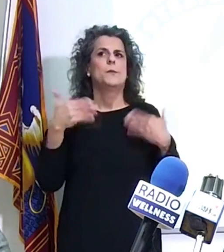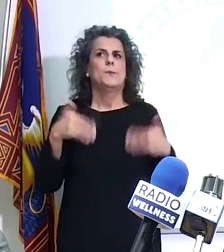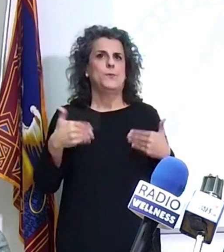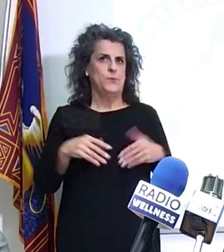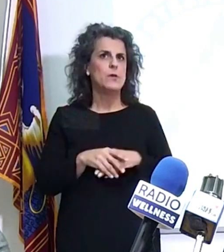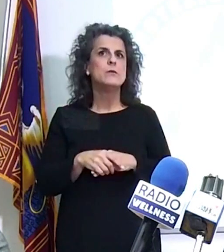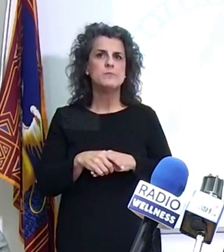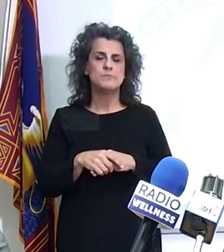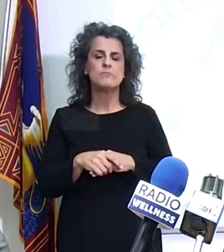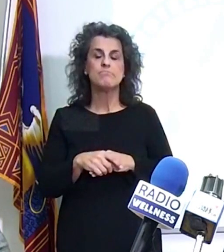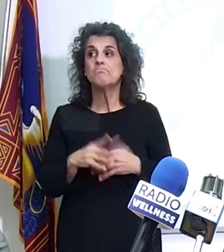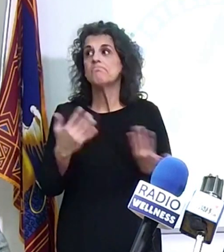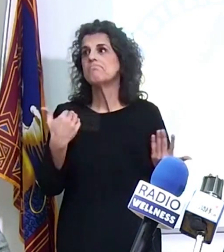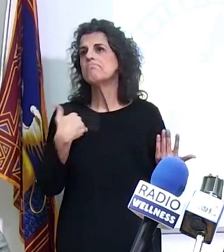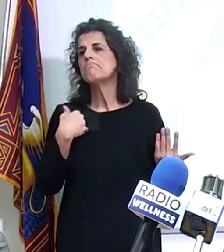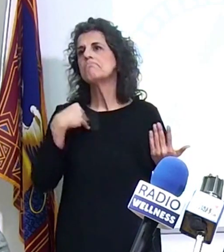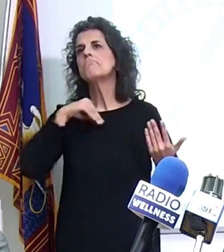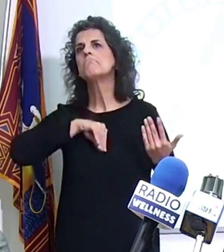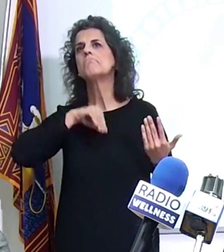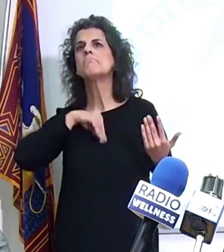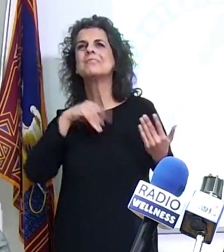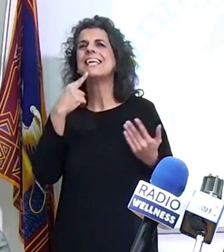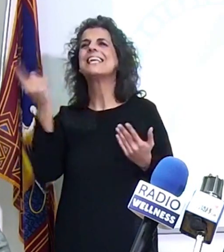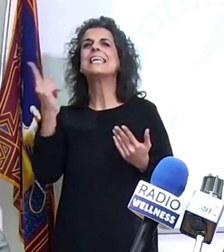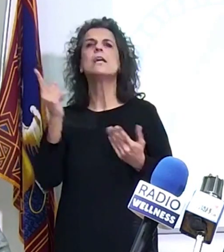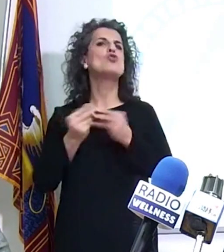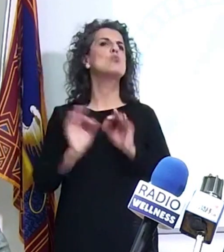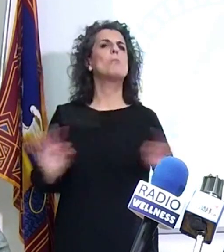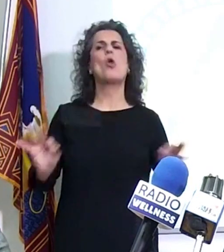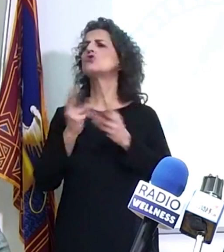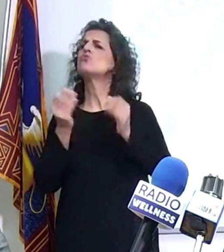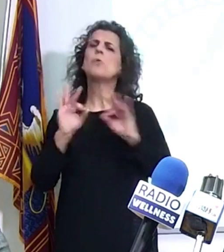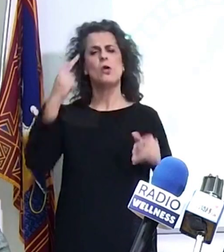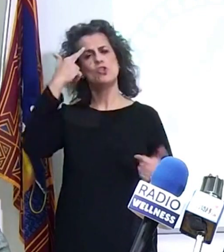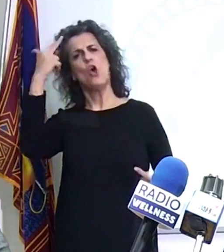Quindi io dubito sempre da quelli che hanno sempre la soluzione, perché io so.